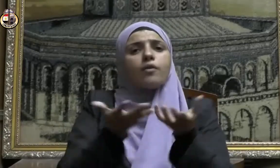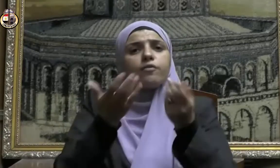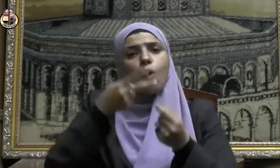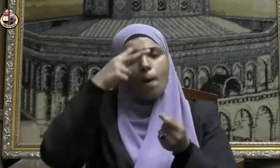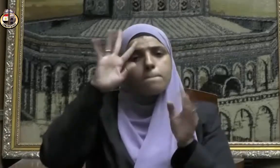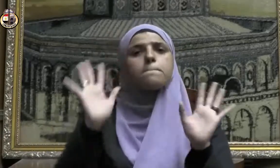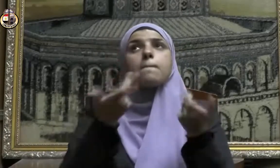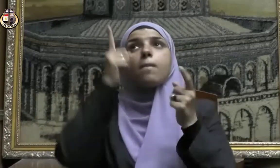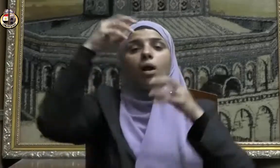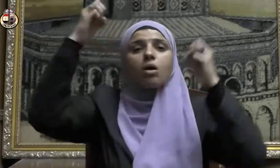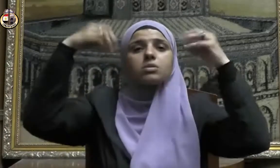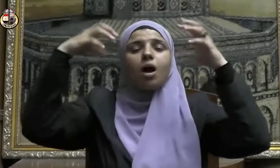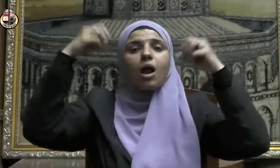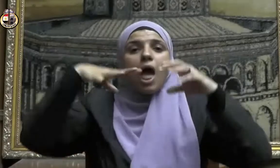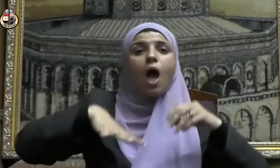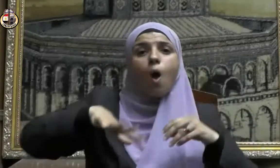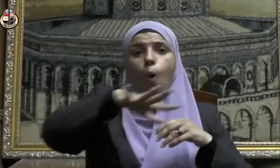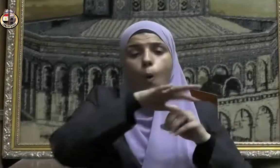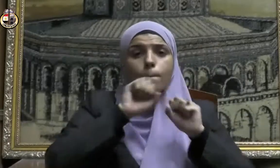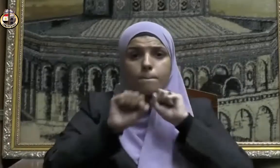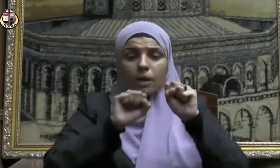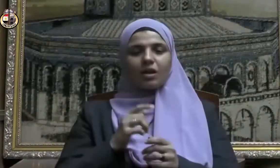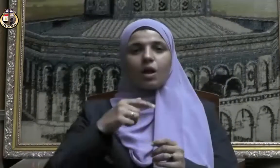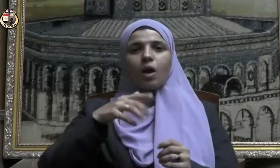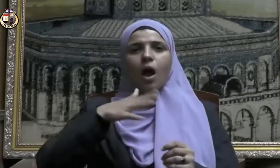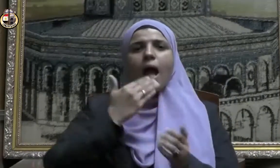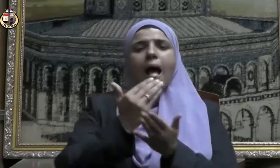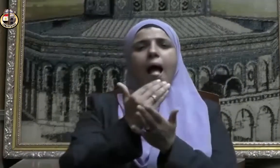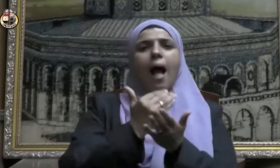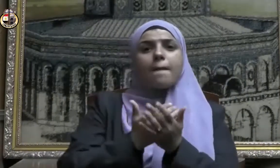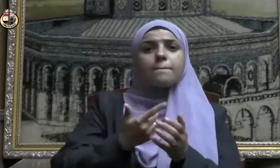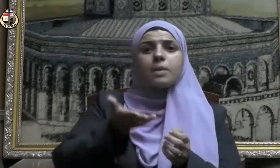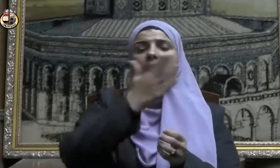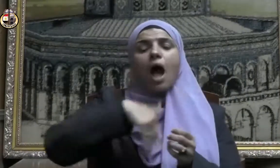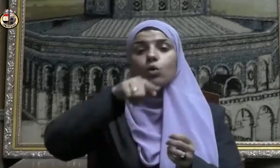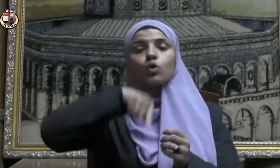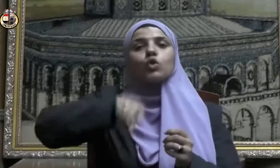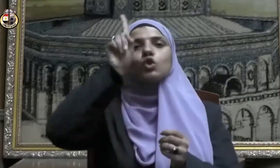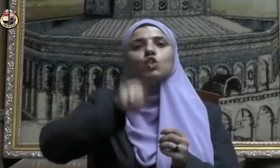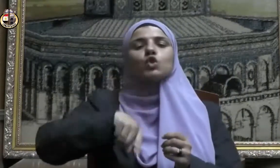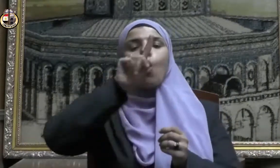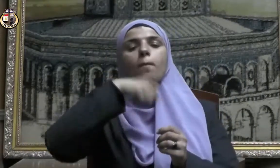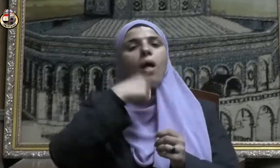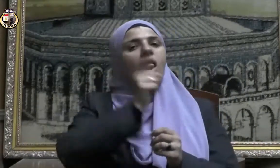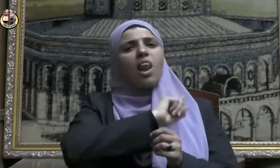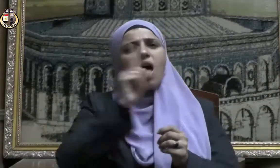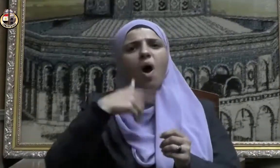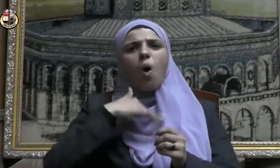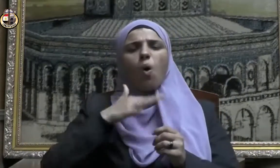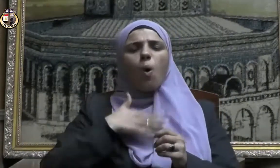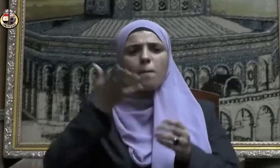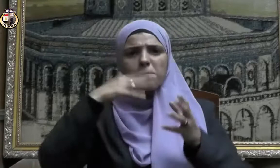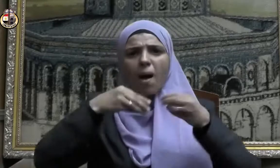مما رزقناكم من قبل أن يأتي يوم لا بيع